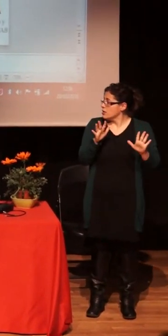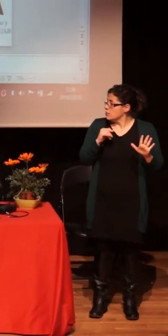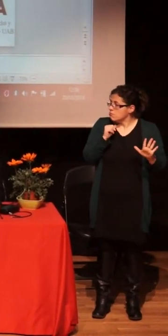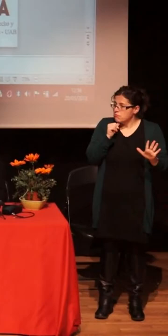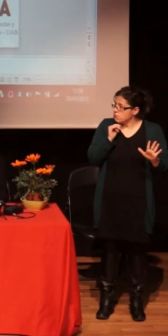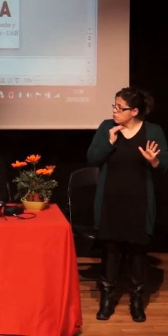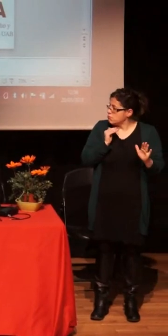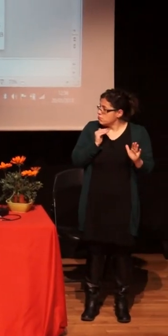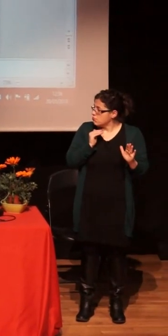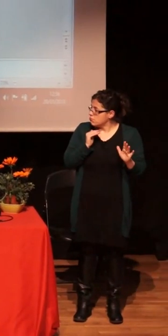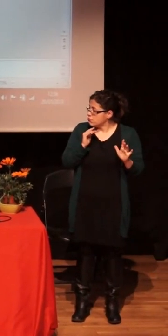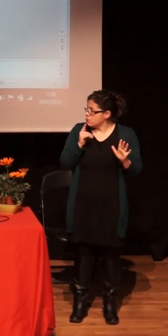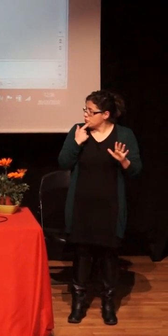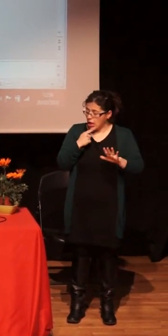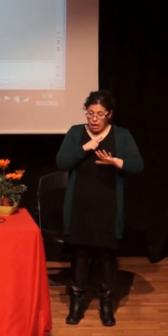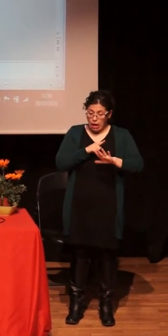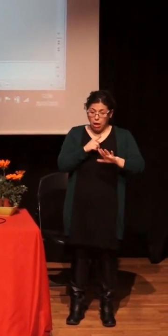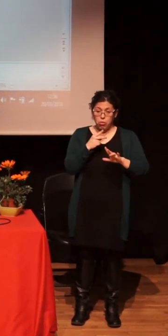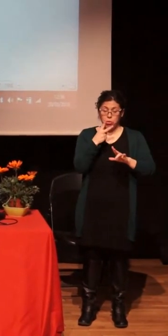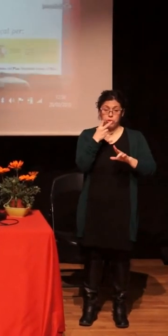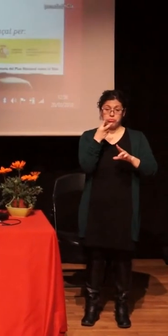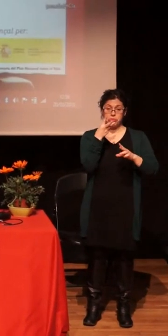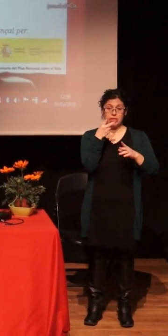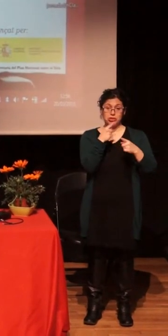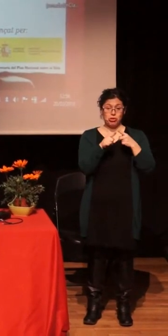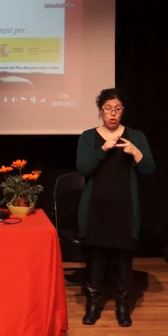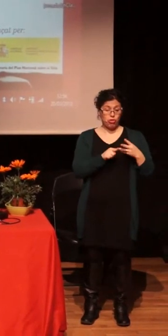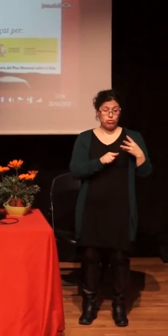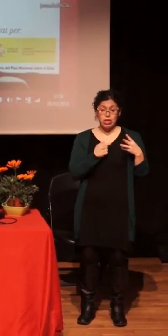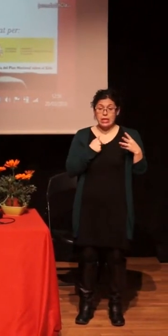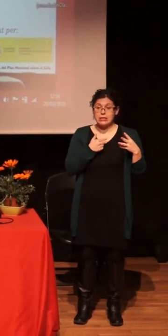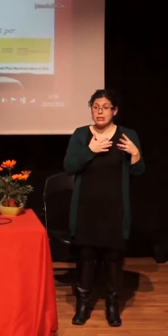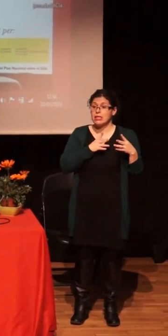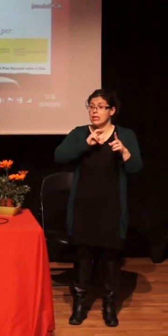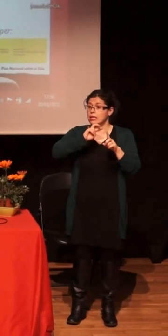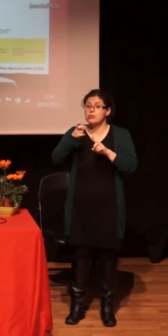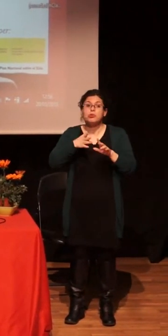voy a decir un par de cosas y ya podemos hablar a quien buenamente quiera.